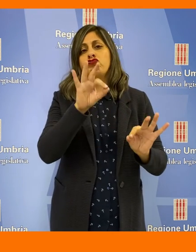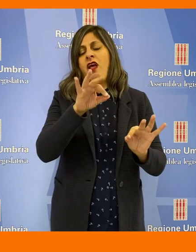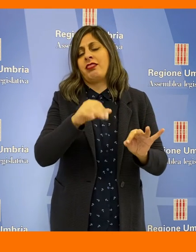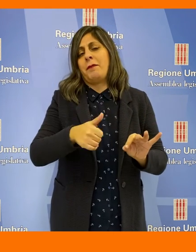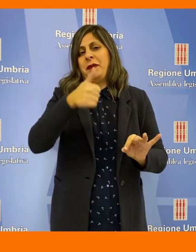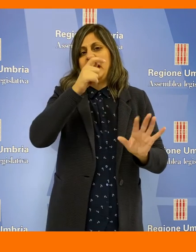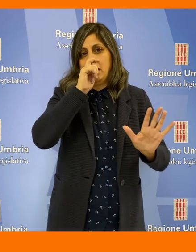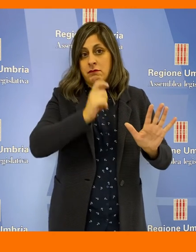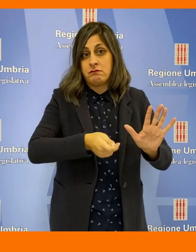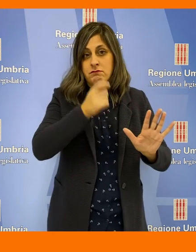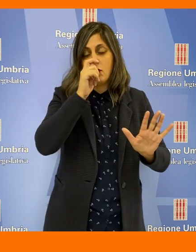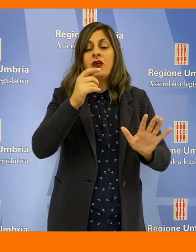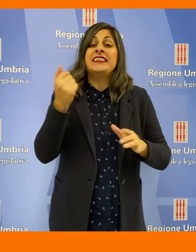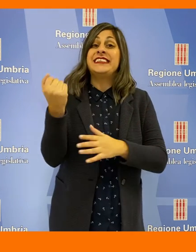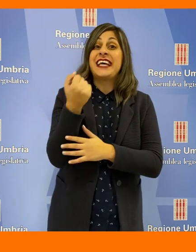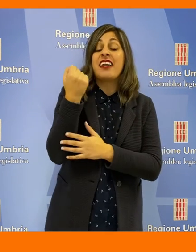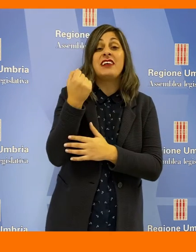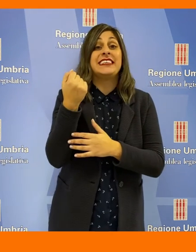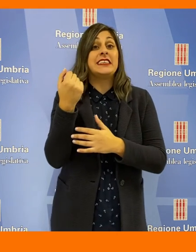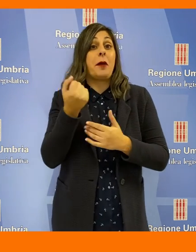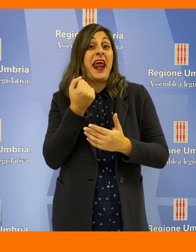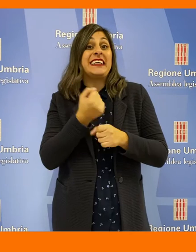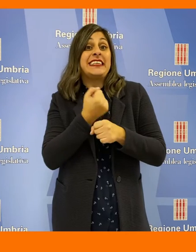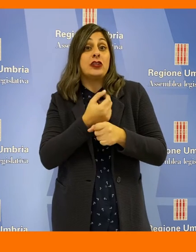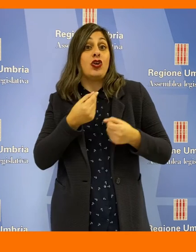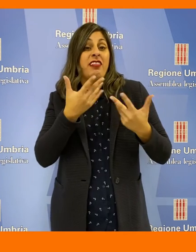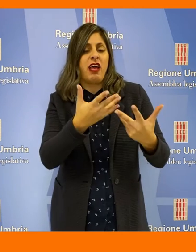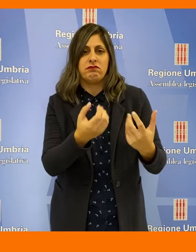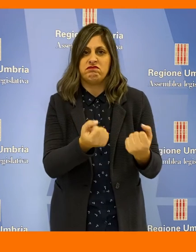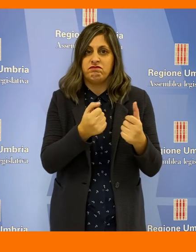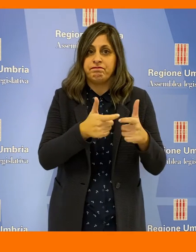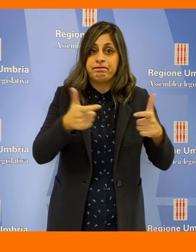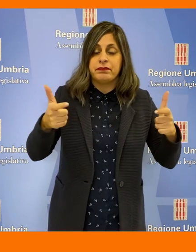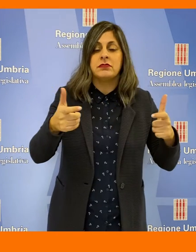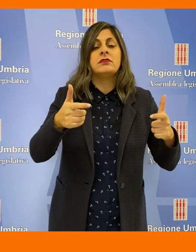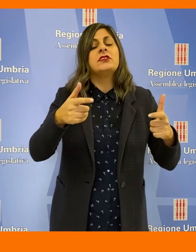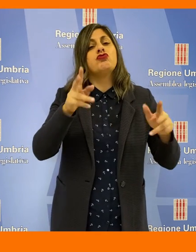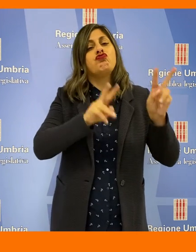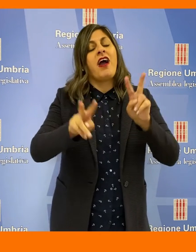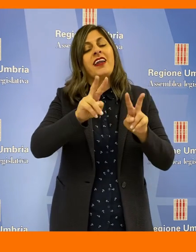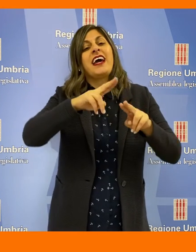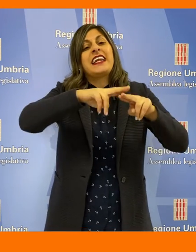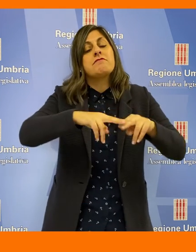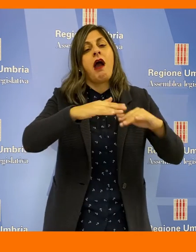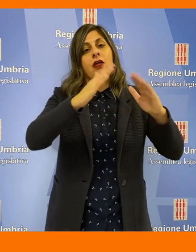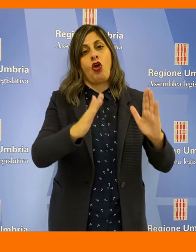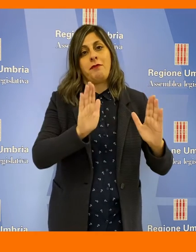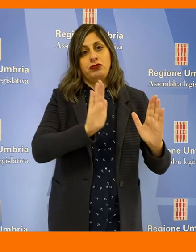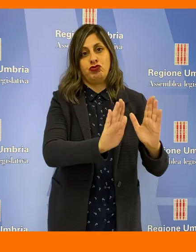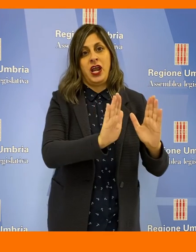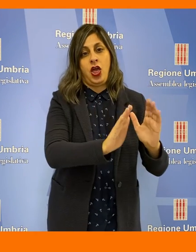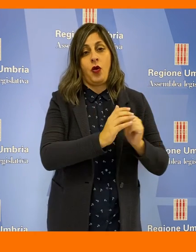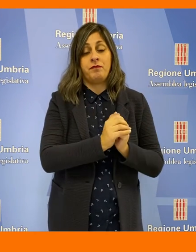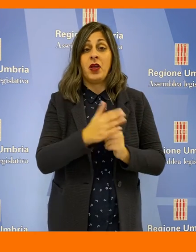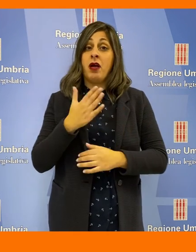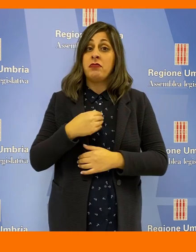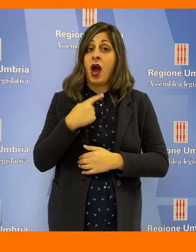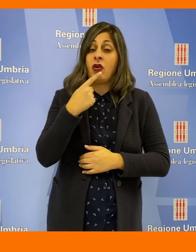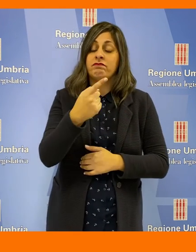libertà di scelta potensi l'offerta delle prestazioni e dei servizi volti a favorire la permanenza nel proprio domicilio. Bianconi